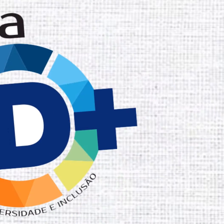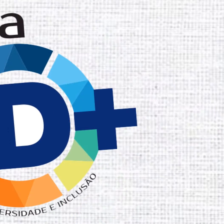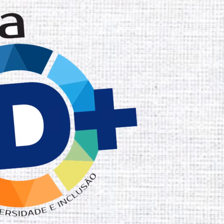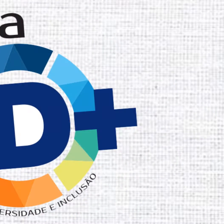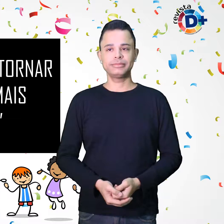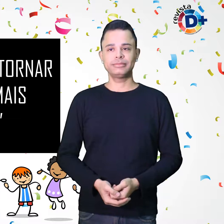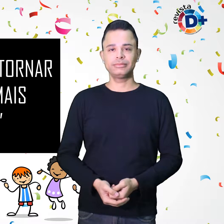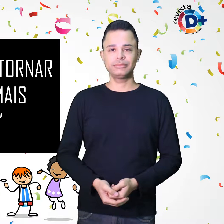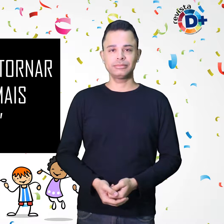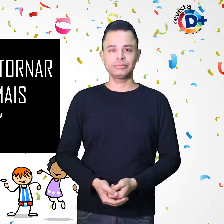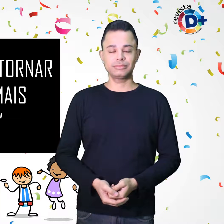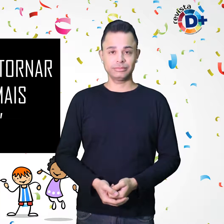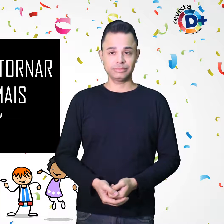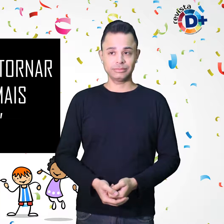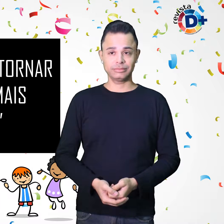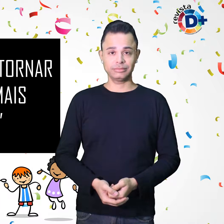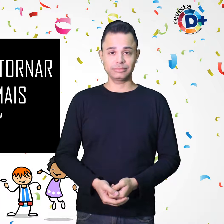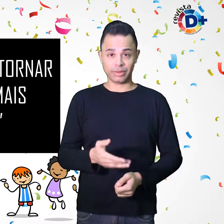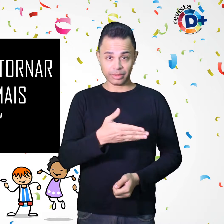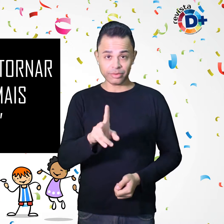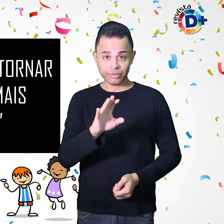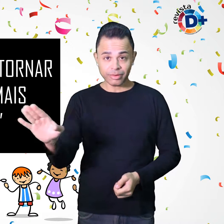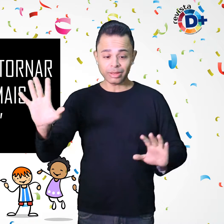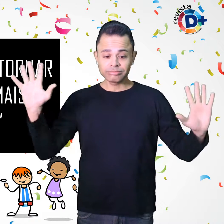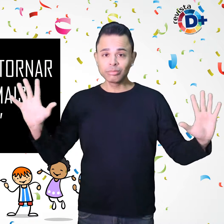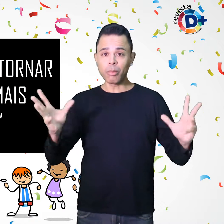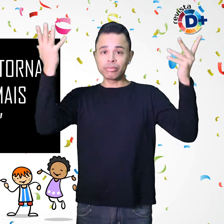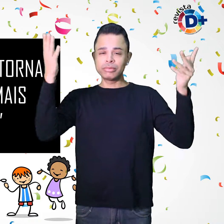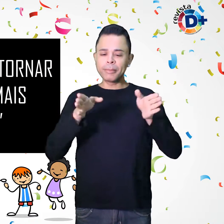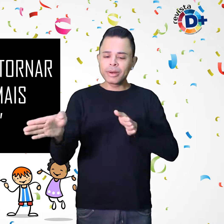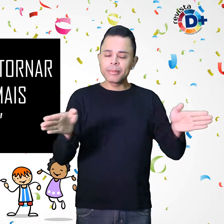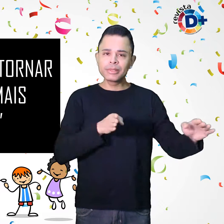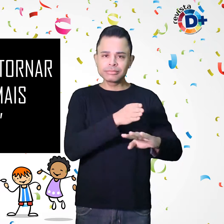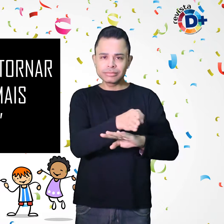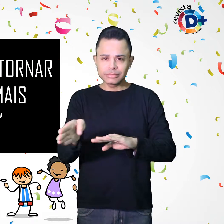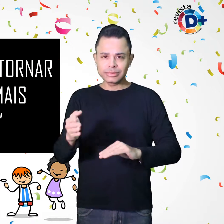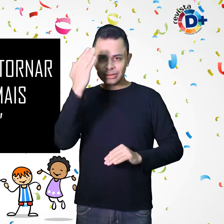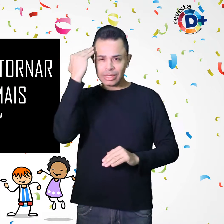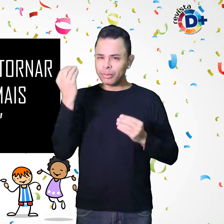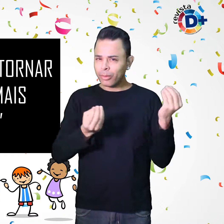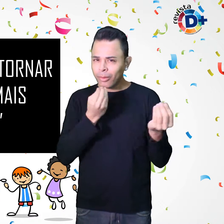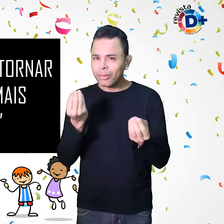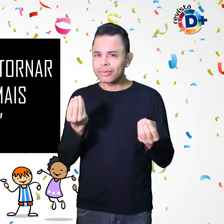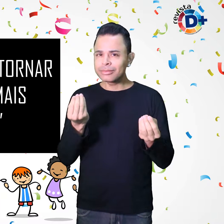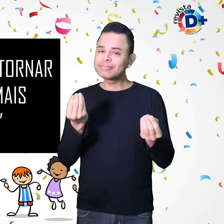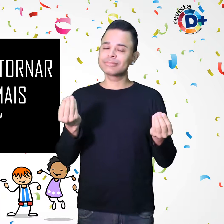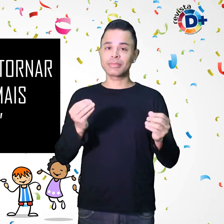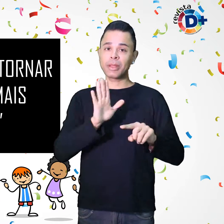Você sabe como tornar o seu evento mais acessível? Para auxiliar empreendedores na estrutura de